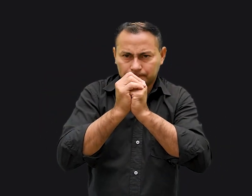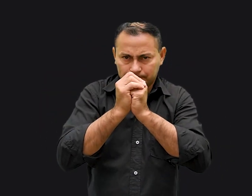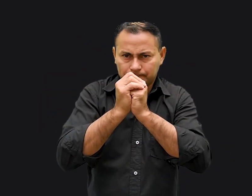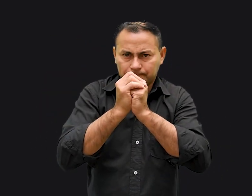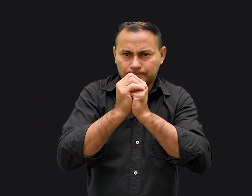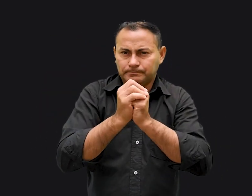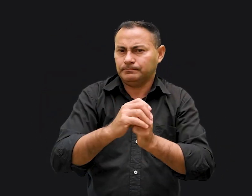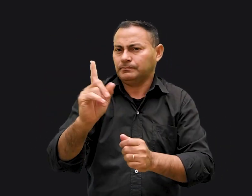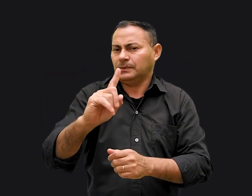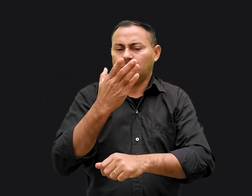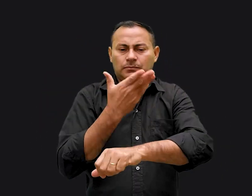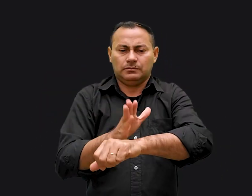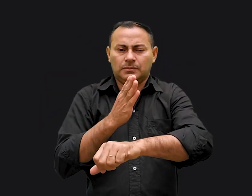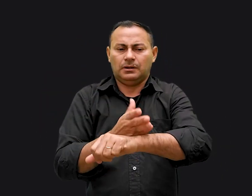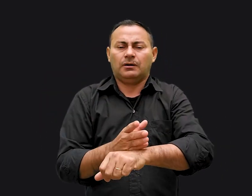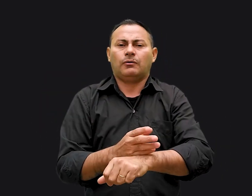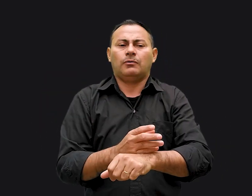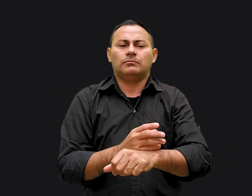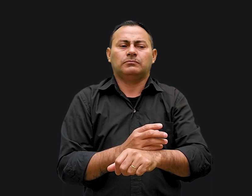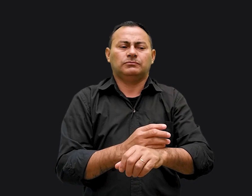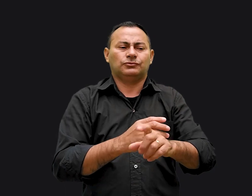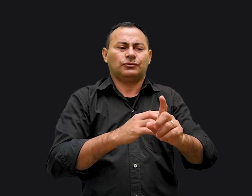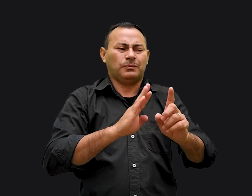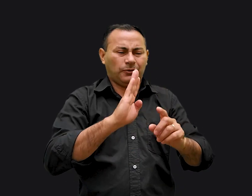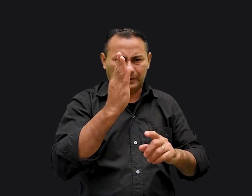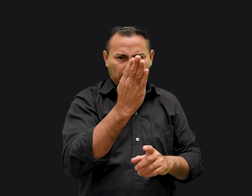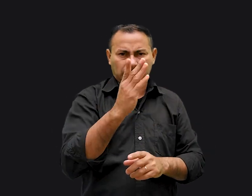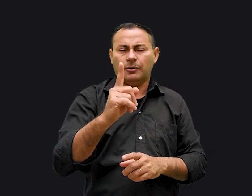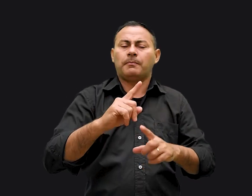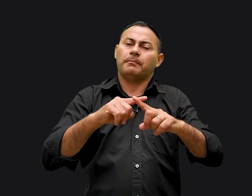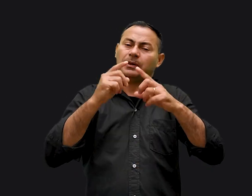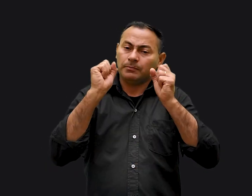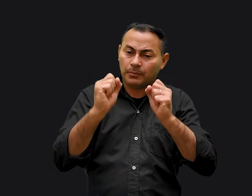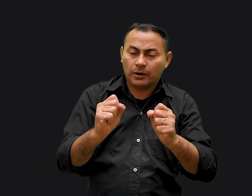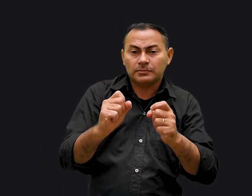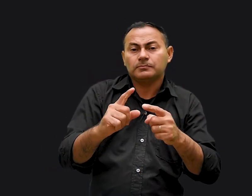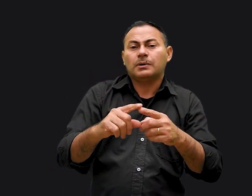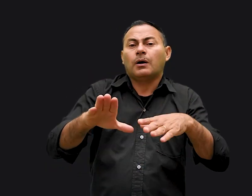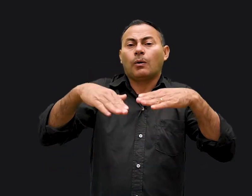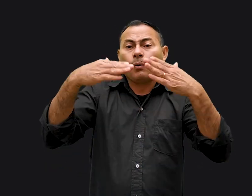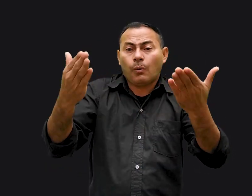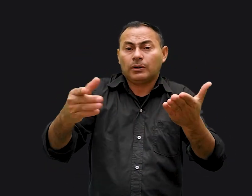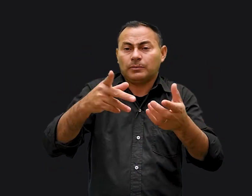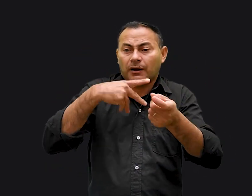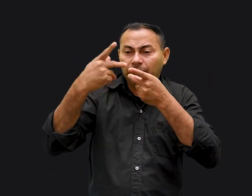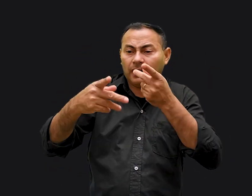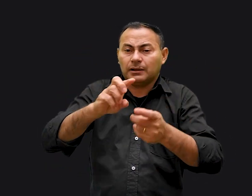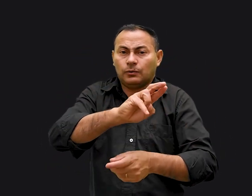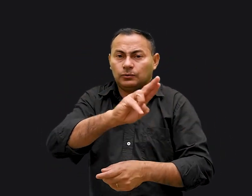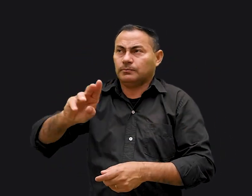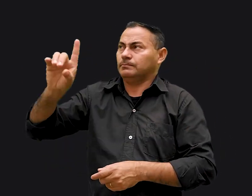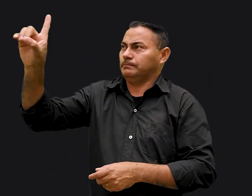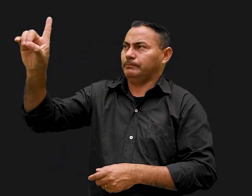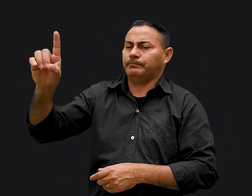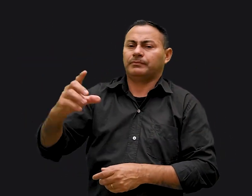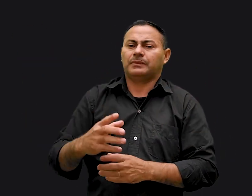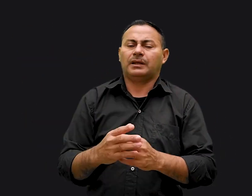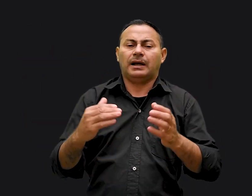não aplicando como profanação, embora possa se aplicar. Então, quando você falar o nome de Deus, até na